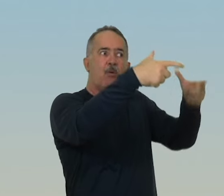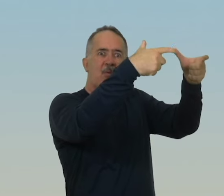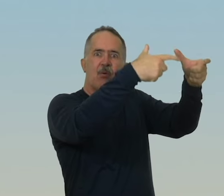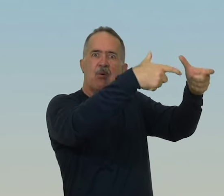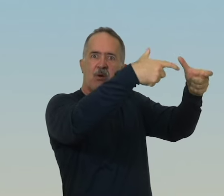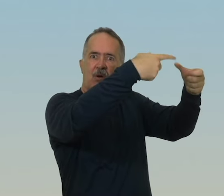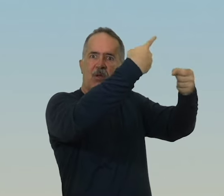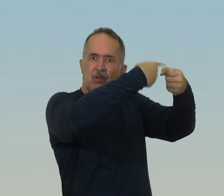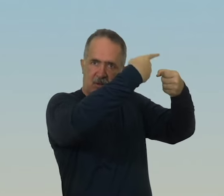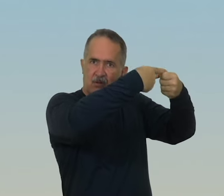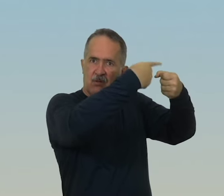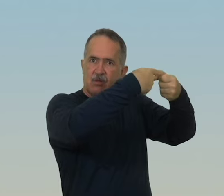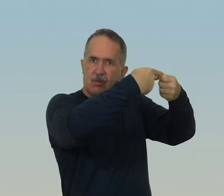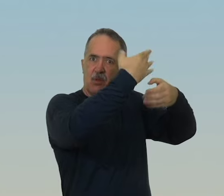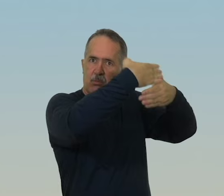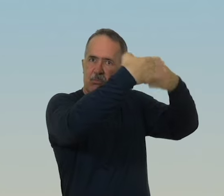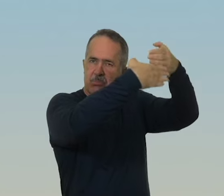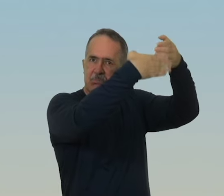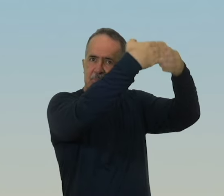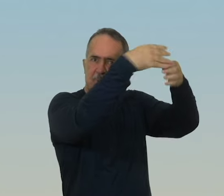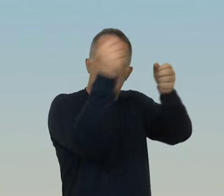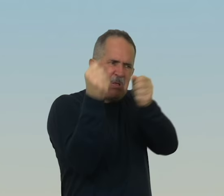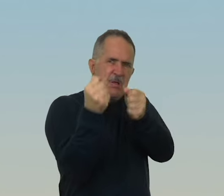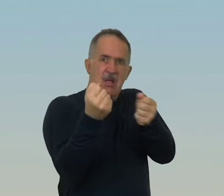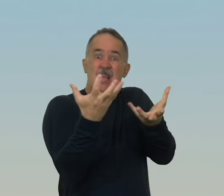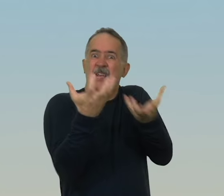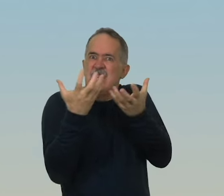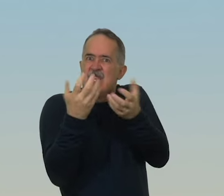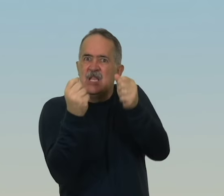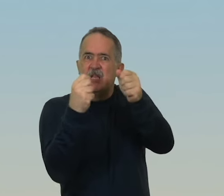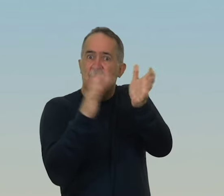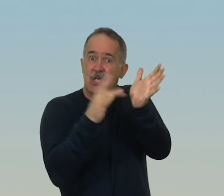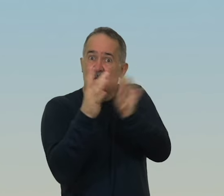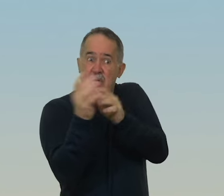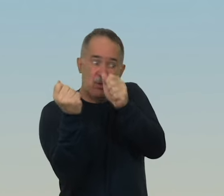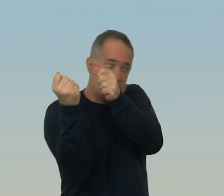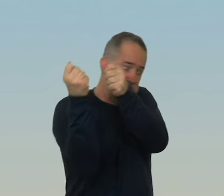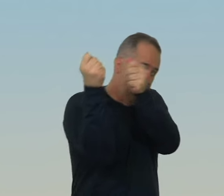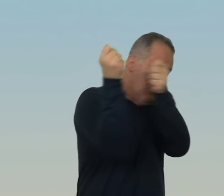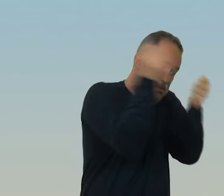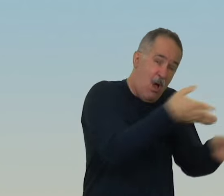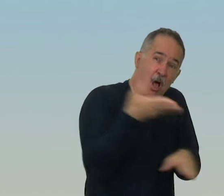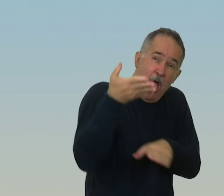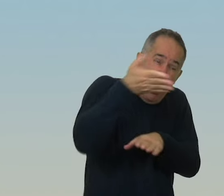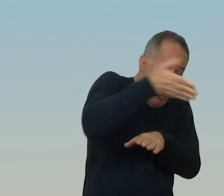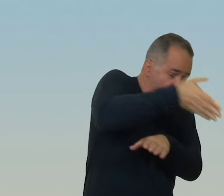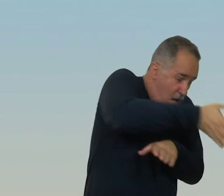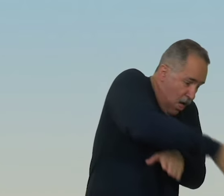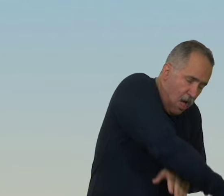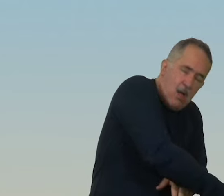Sobre o qual a cidade estava construída Com a intenção de lançá-lo no precipício